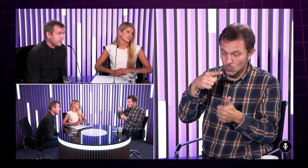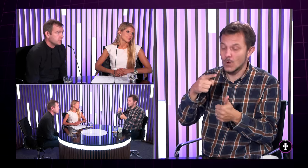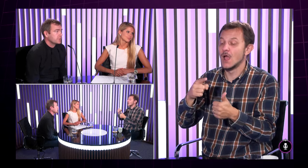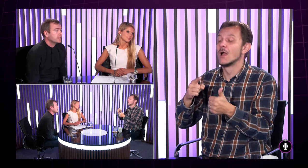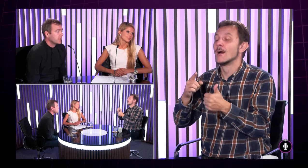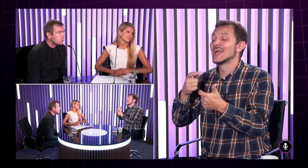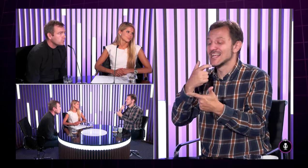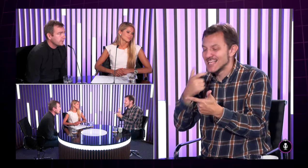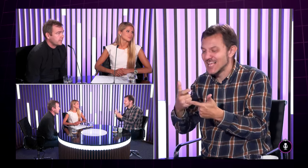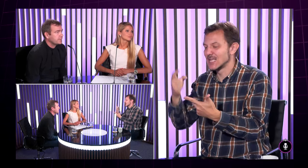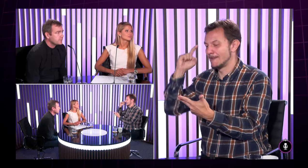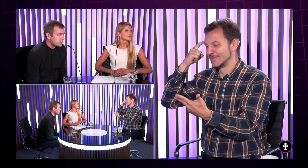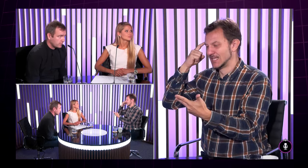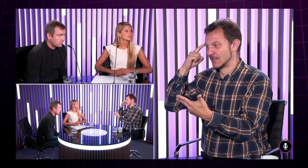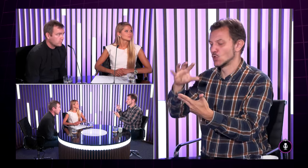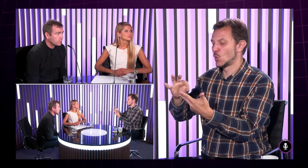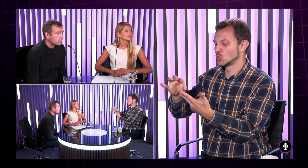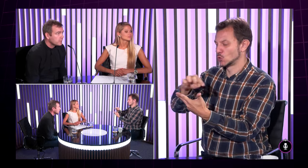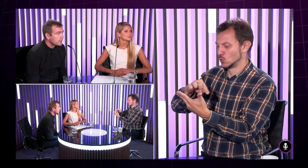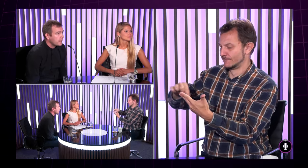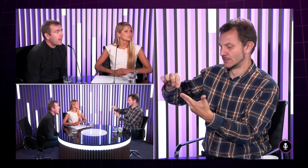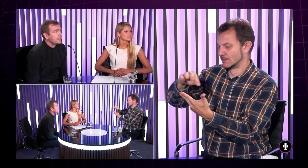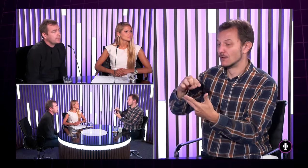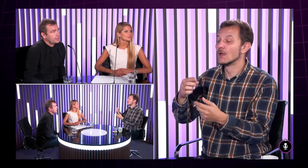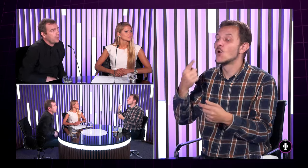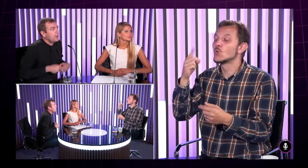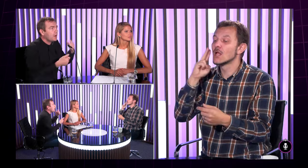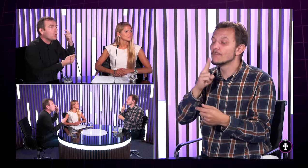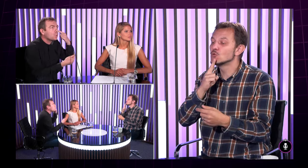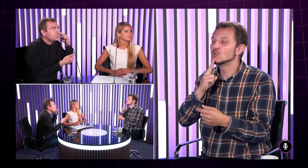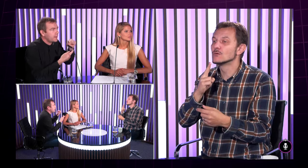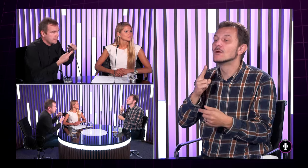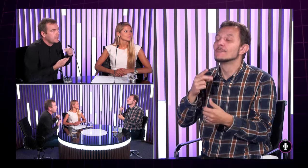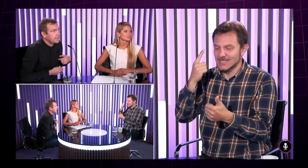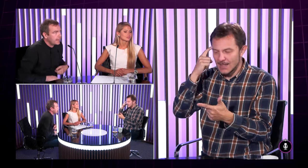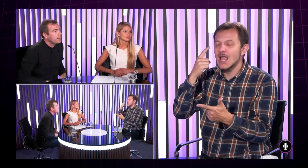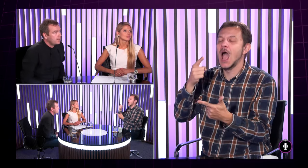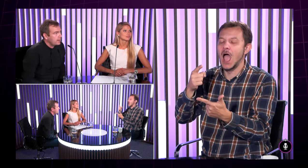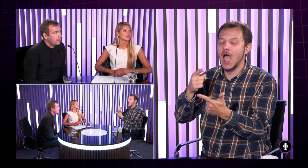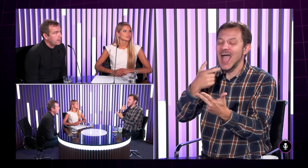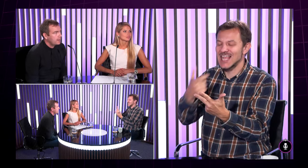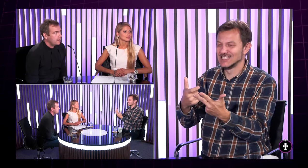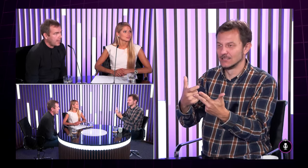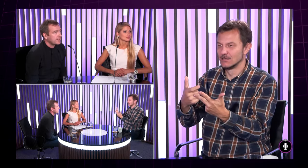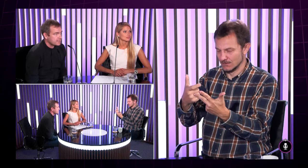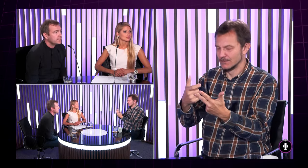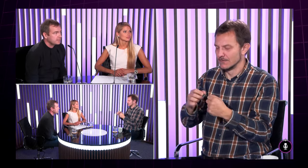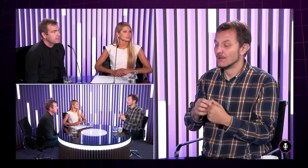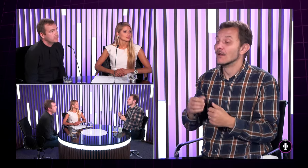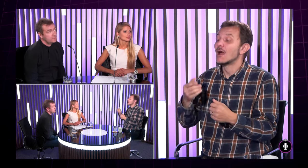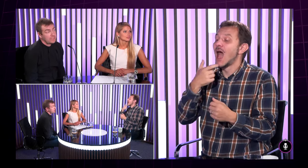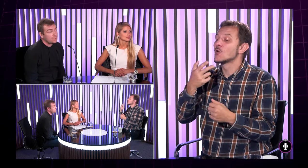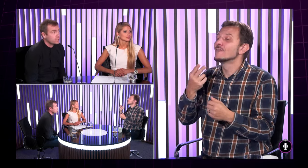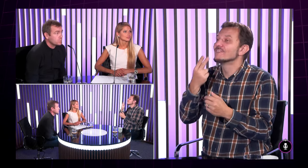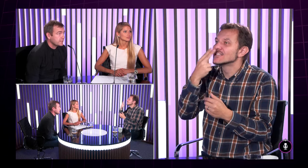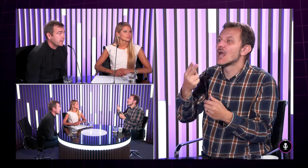veľmi čo sa týka aj kultúry je taký prispôsobne tomu športu a tieto kultúra myslenie a jazyk